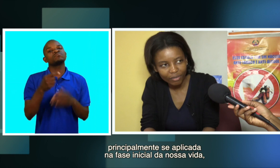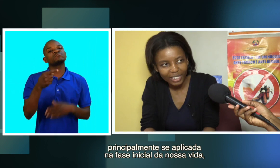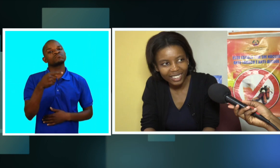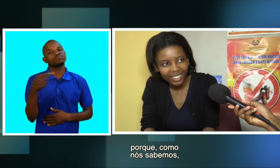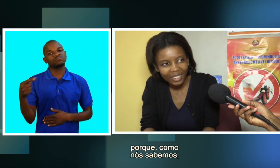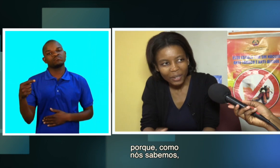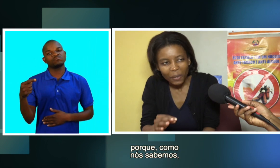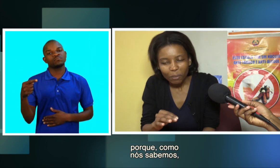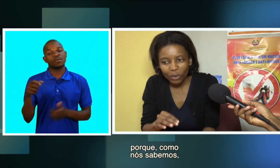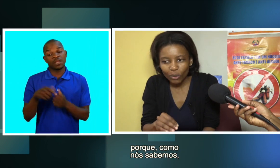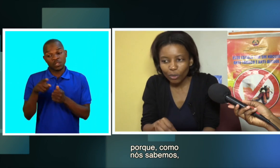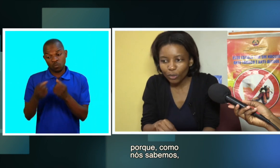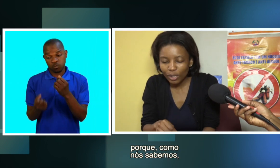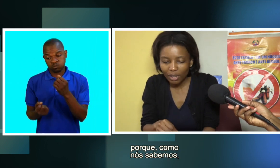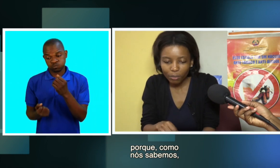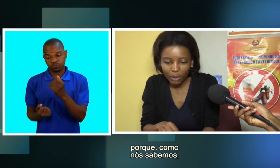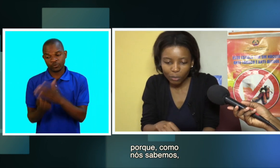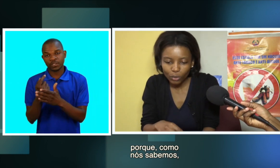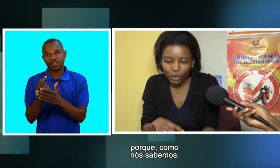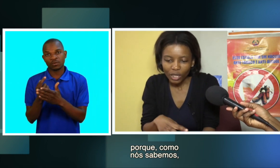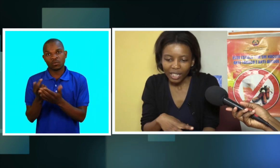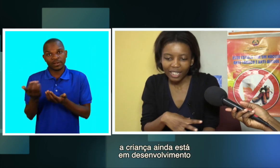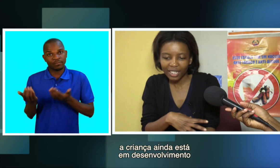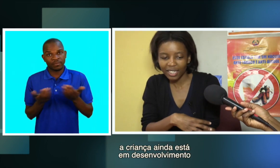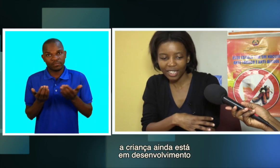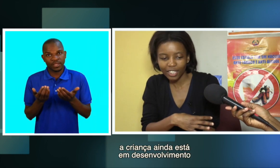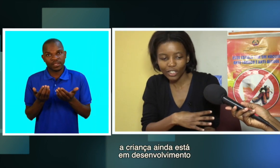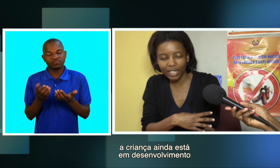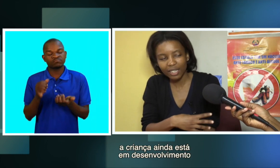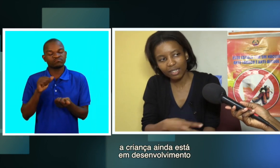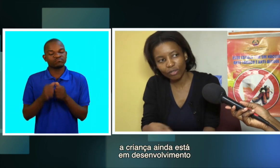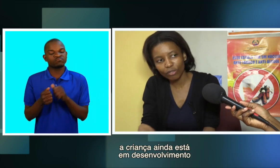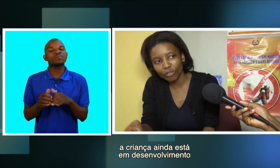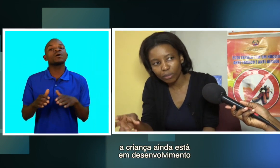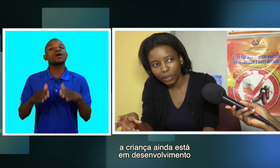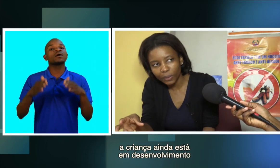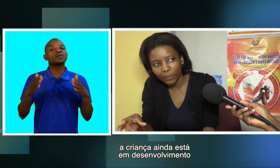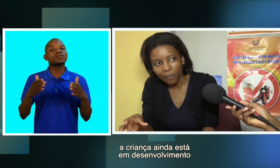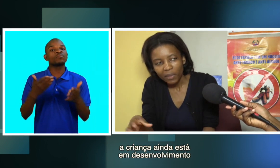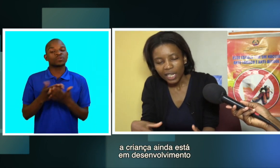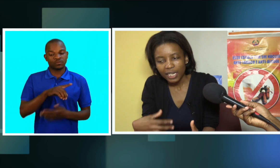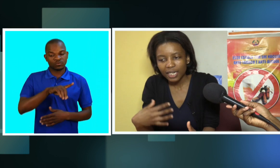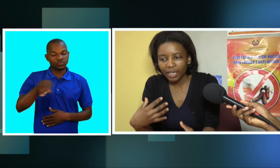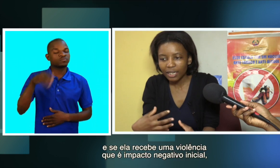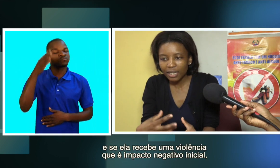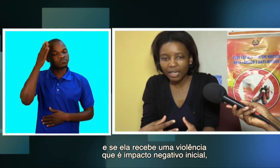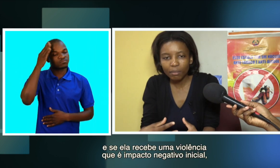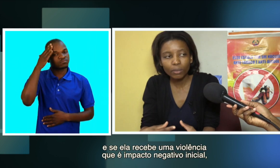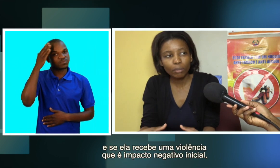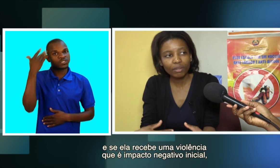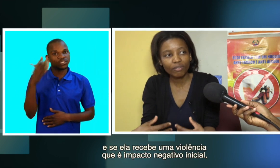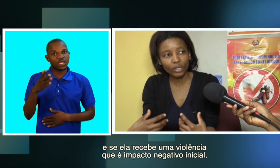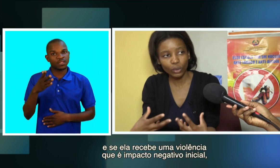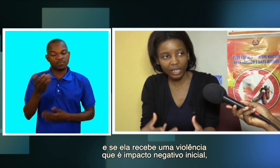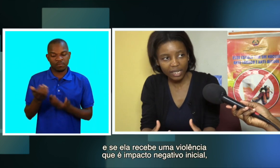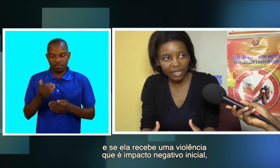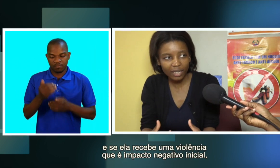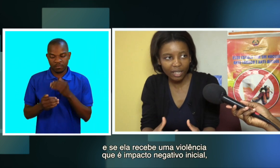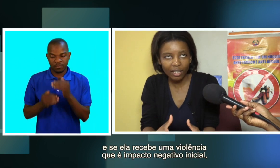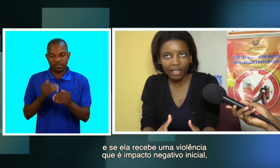vida. Porque, como nós sabemos, a criança ainda está em desenvolvimento. E se ela recebe uma violência que é